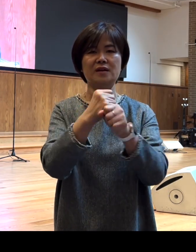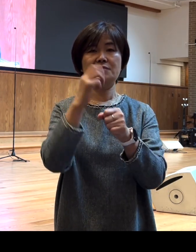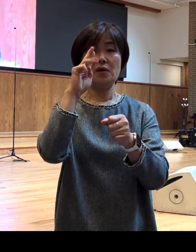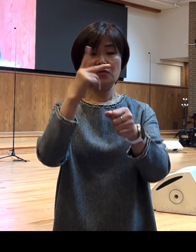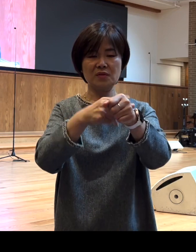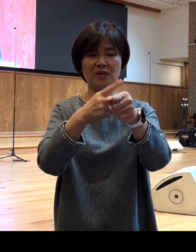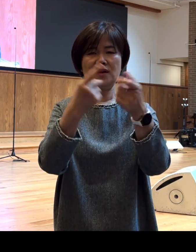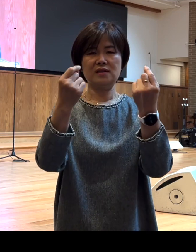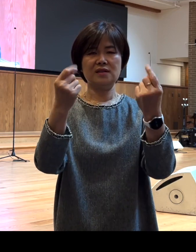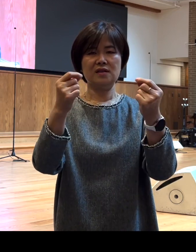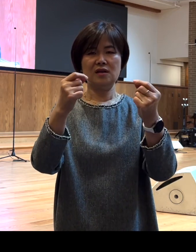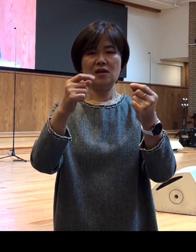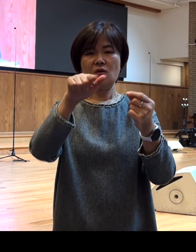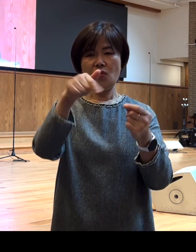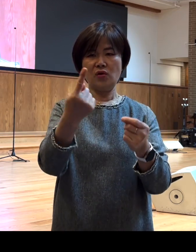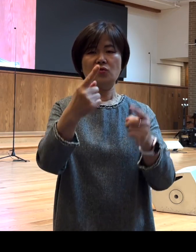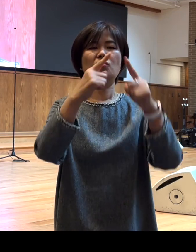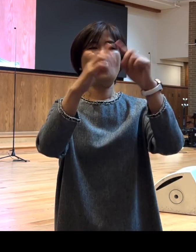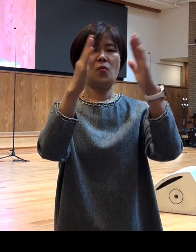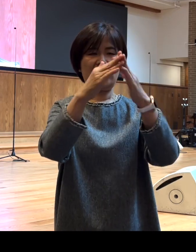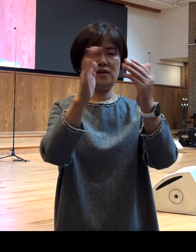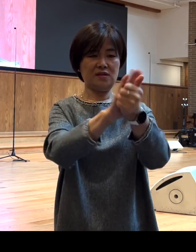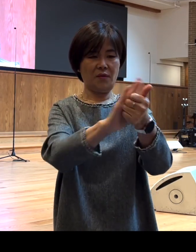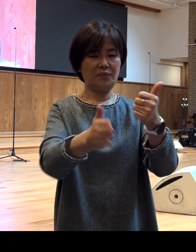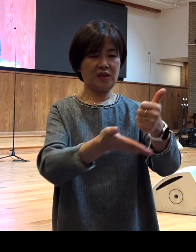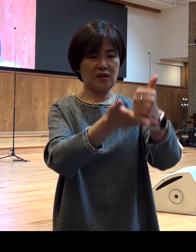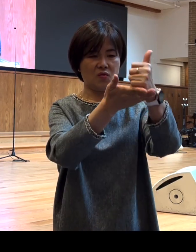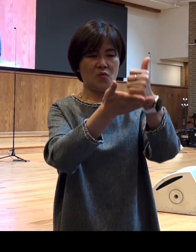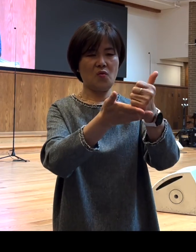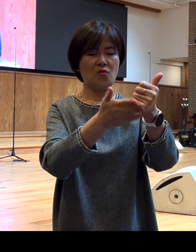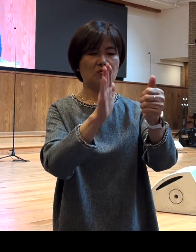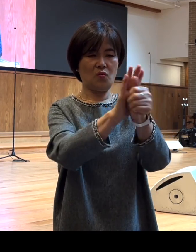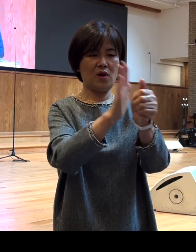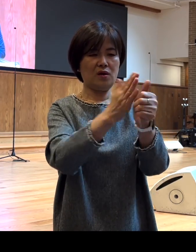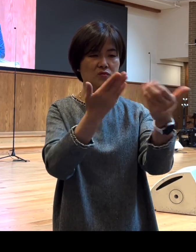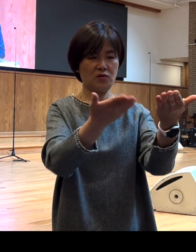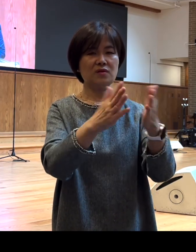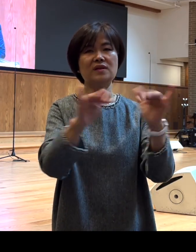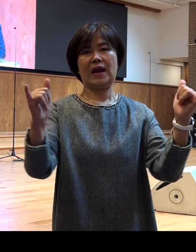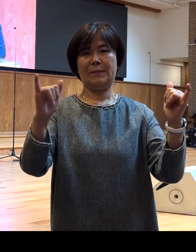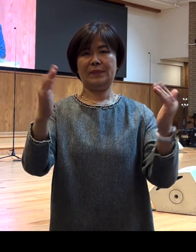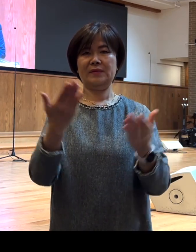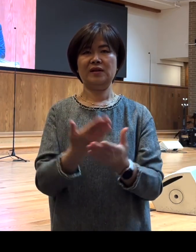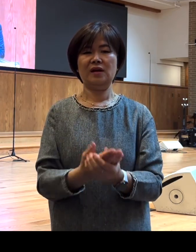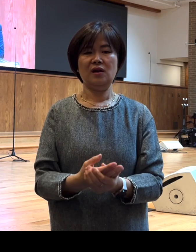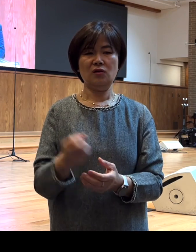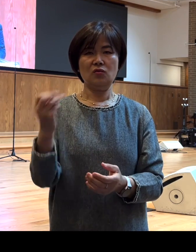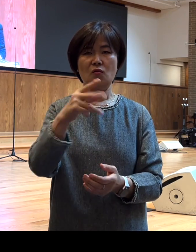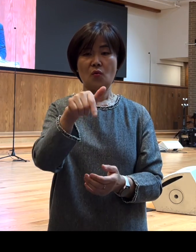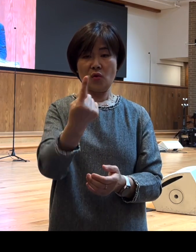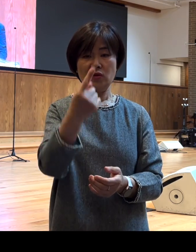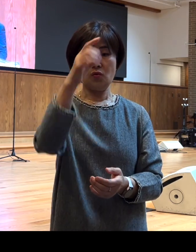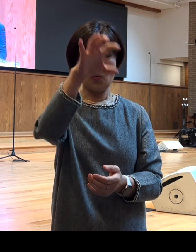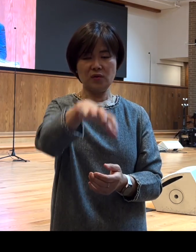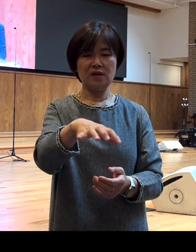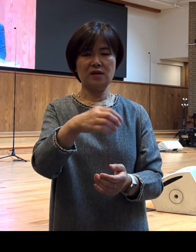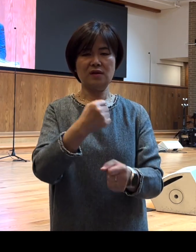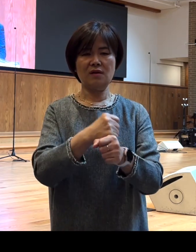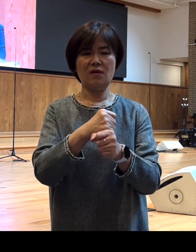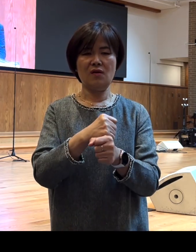고린도 교회를 섬기고 목회했던 그런 인물입니다 고린도에서 보낸 로마서에 보면